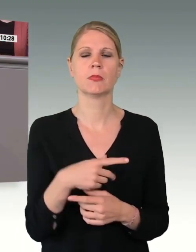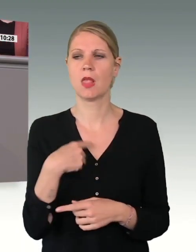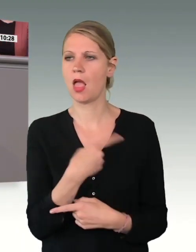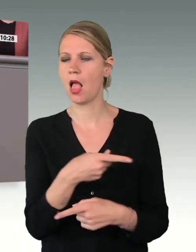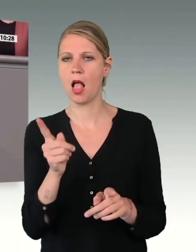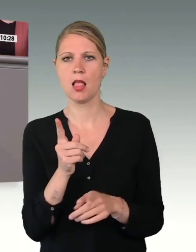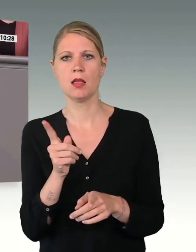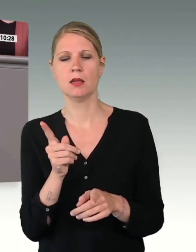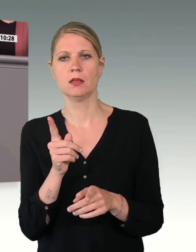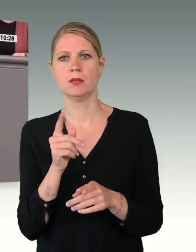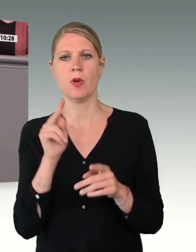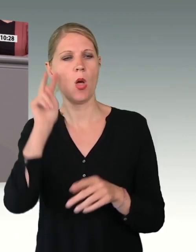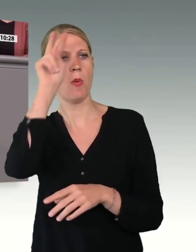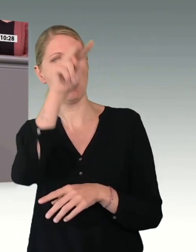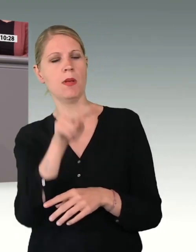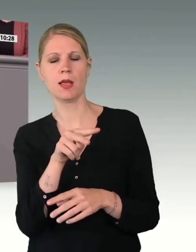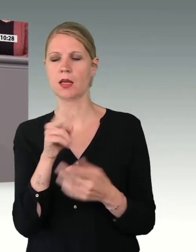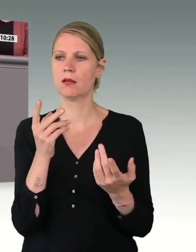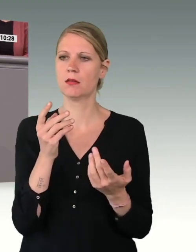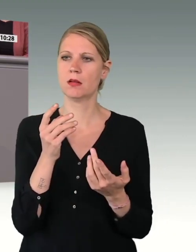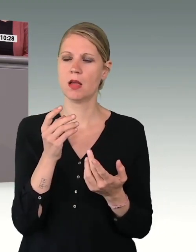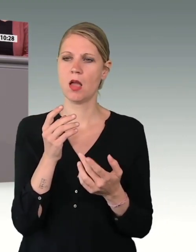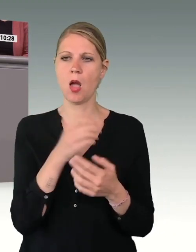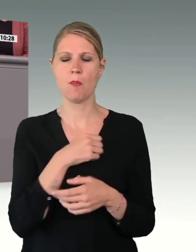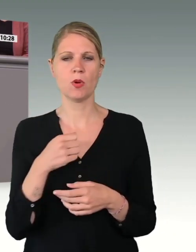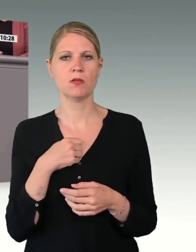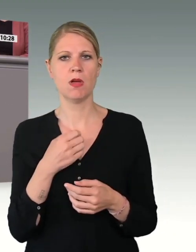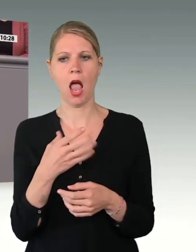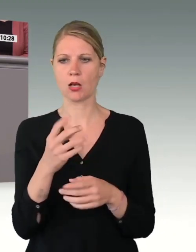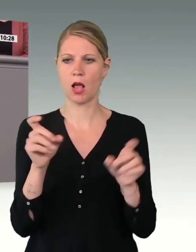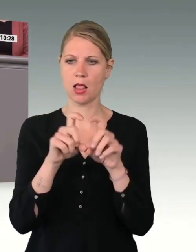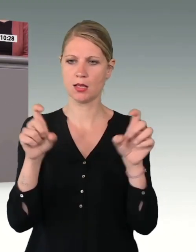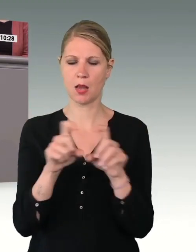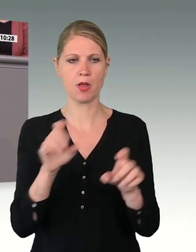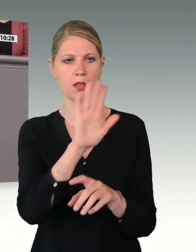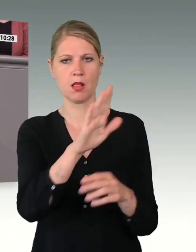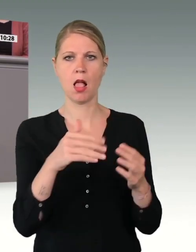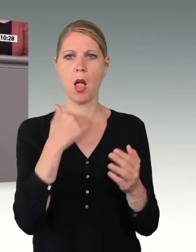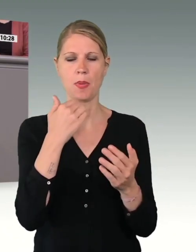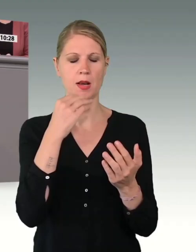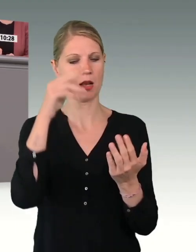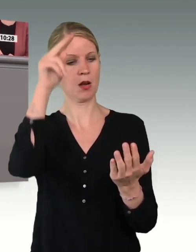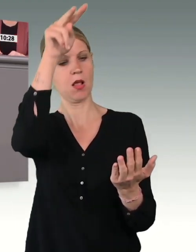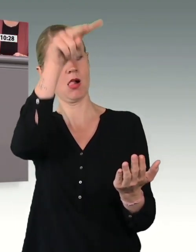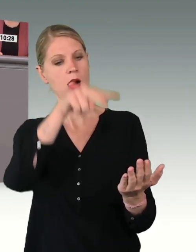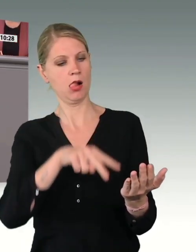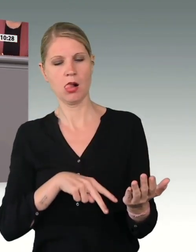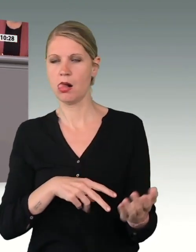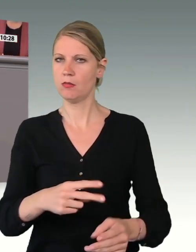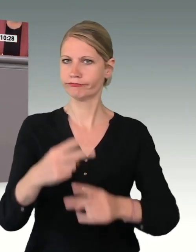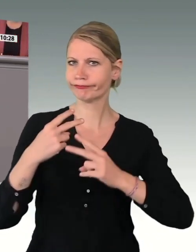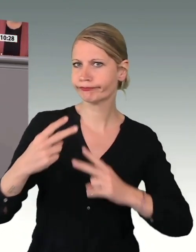aktuellen Themen in der Bundeswehr verschaffen möchten, ist der Bericht der Wehrbeauftragten eine unverzichtbare Lektüre.